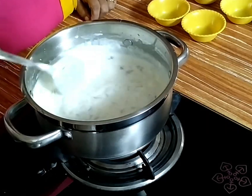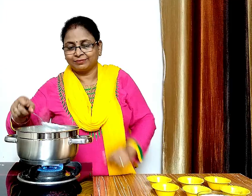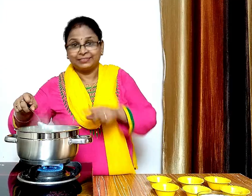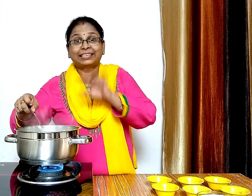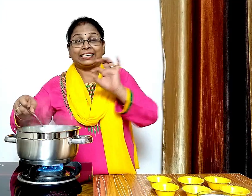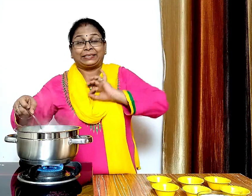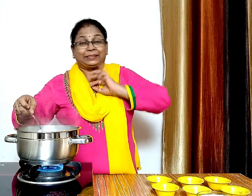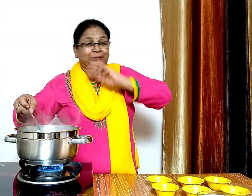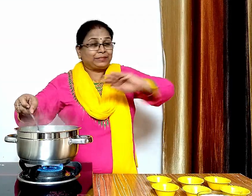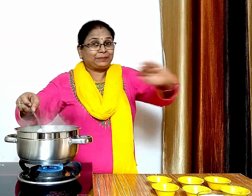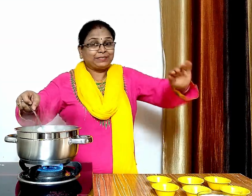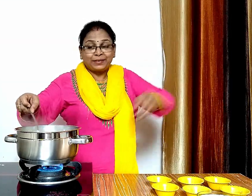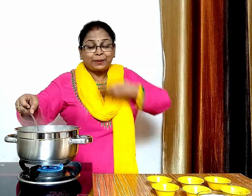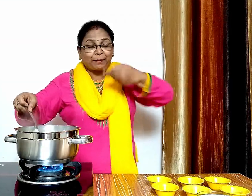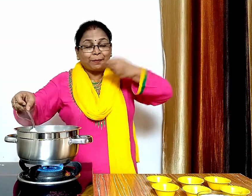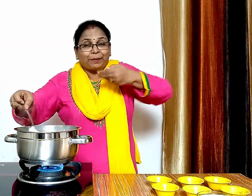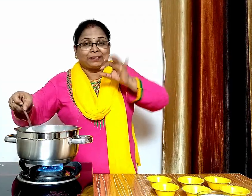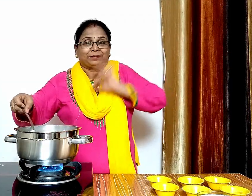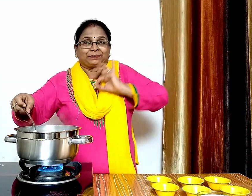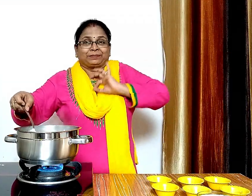ये खियर बच्चों को बहुती पसंद आती है